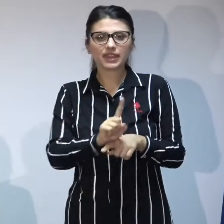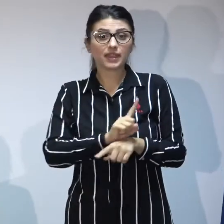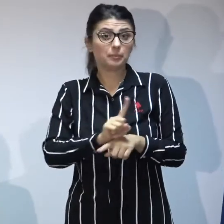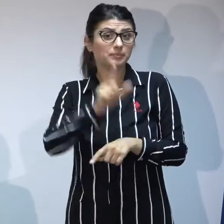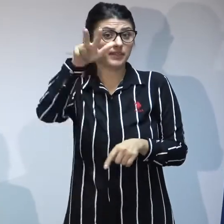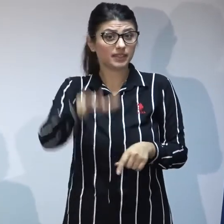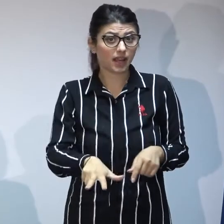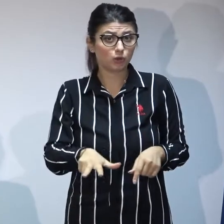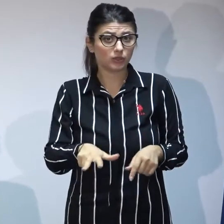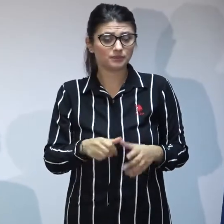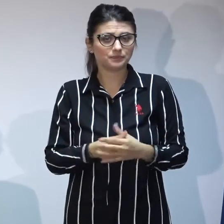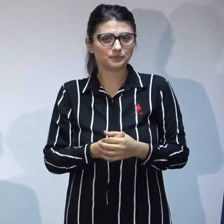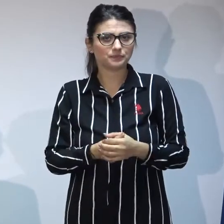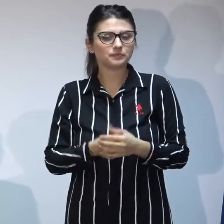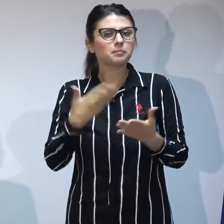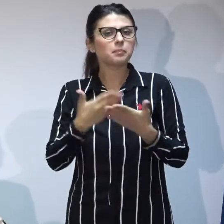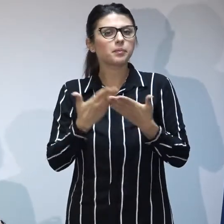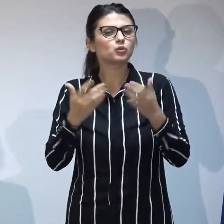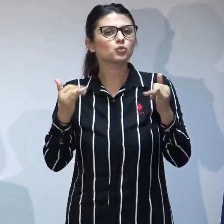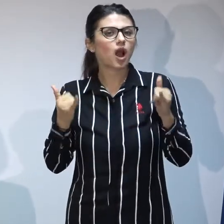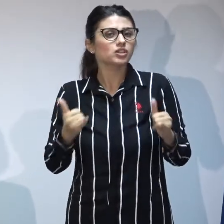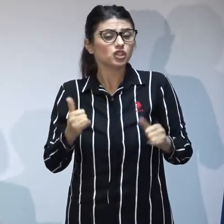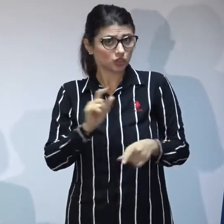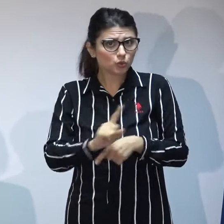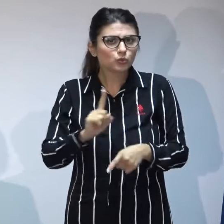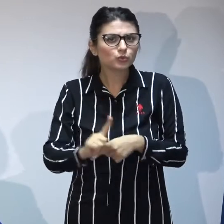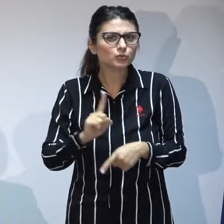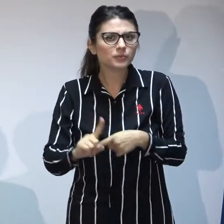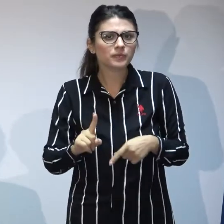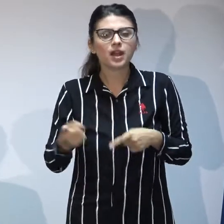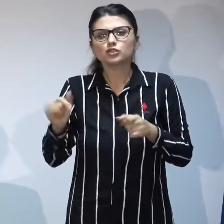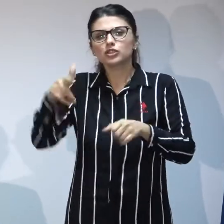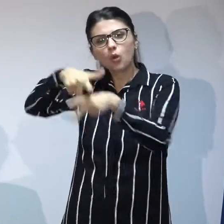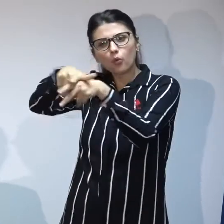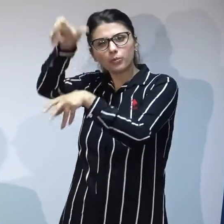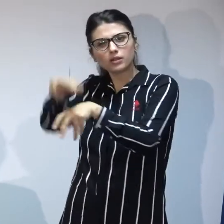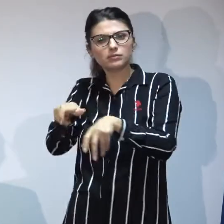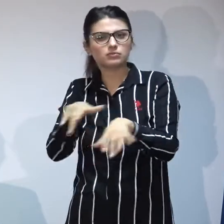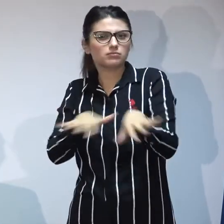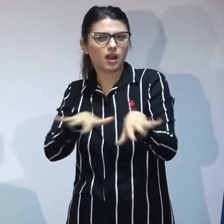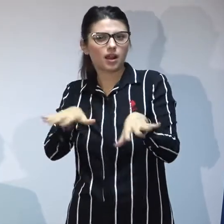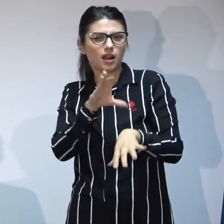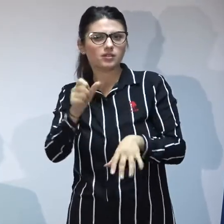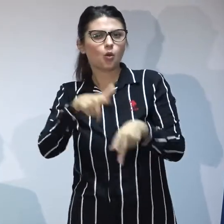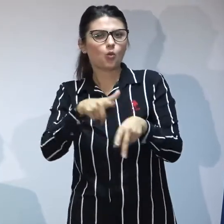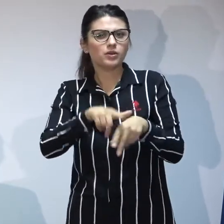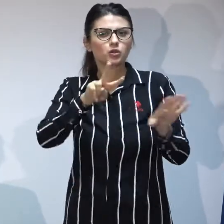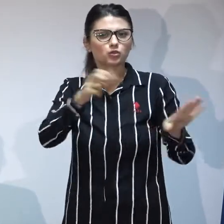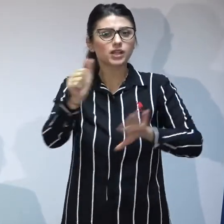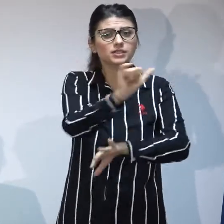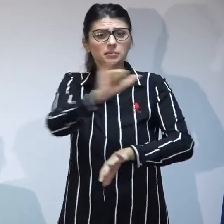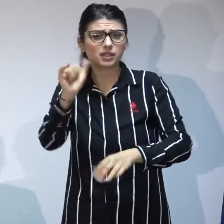zile. Pentru acest lucru, menegerii de caz au revizuit 26.000 de